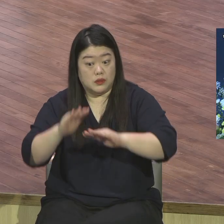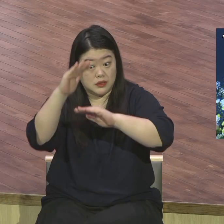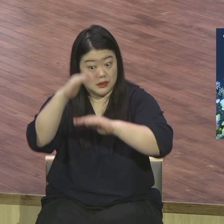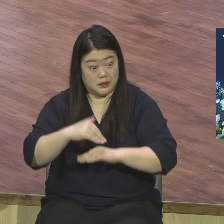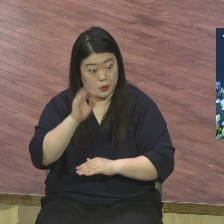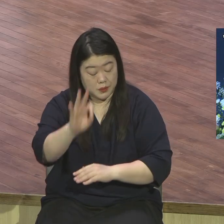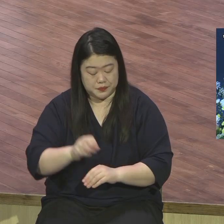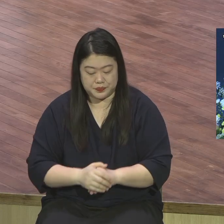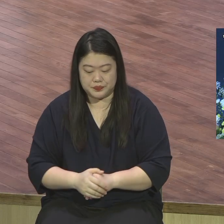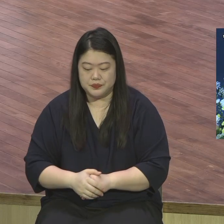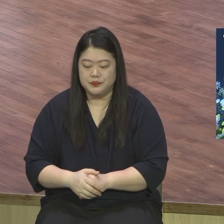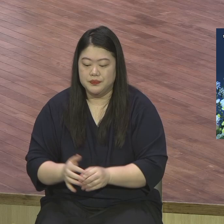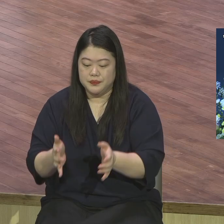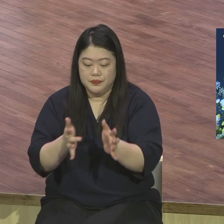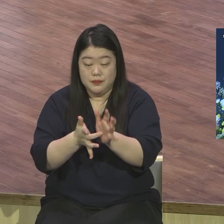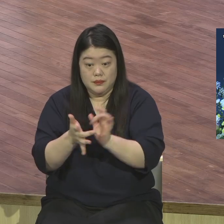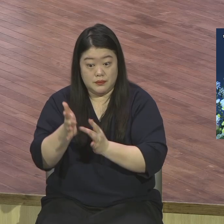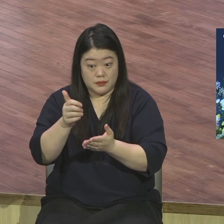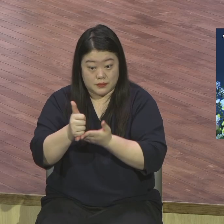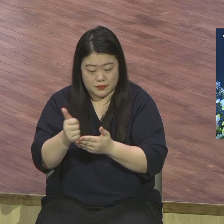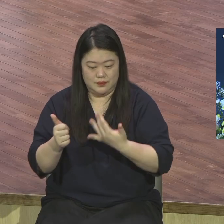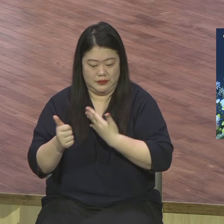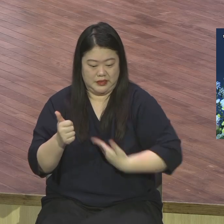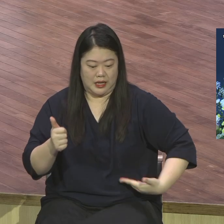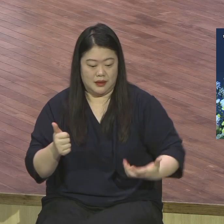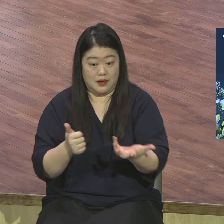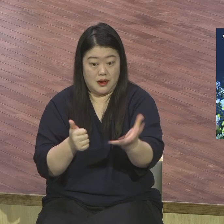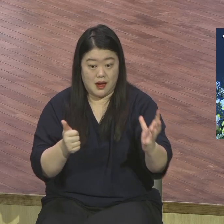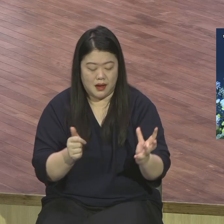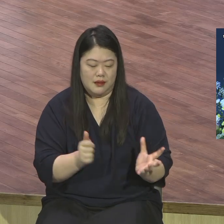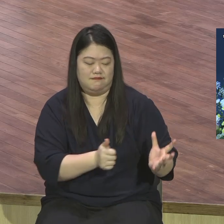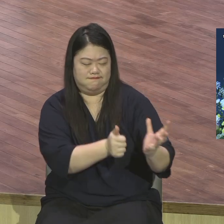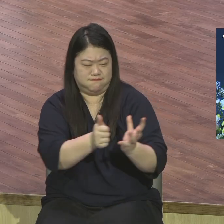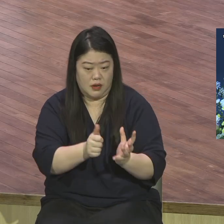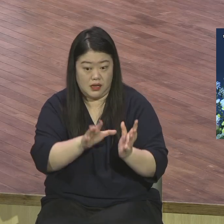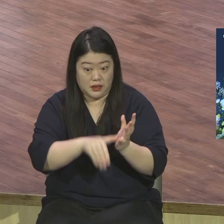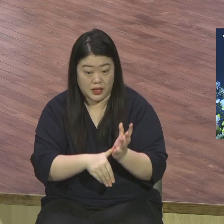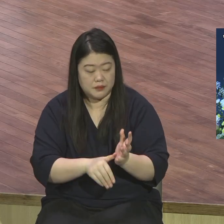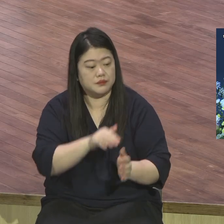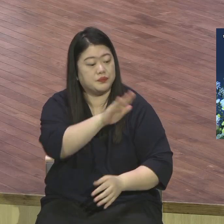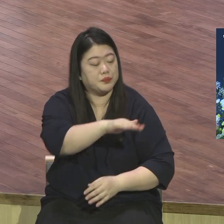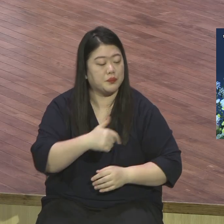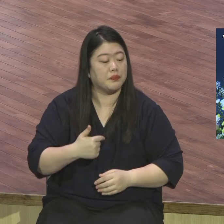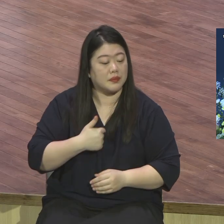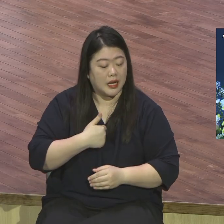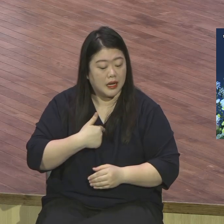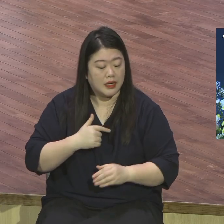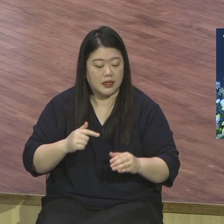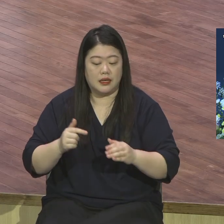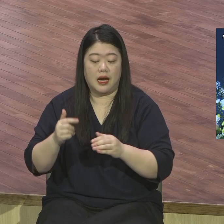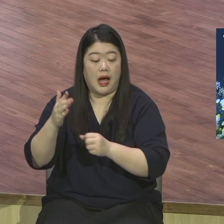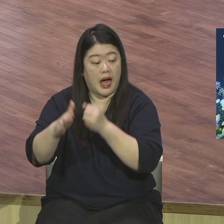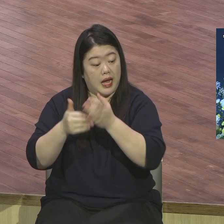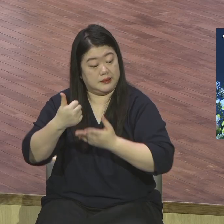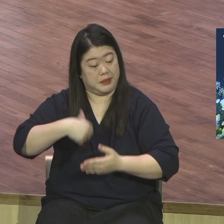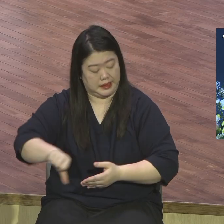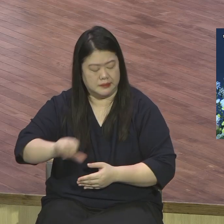예수님께서 이 땅에 오신 근본 목적이 무엇인가를 아주 구체적으로 그렇게